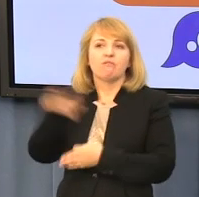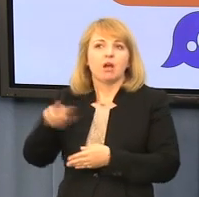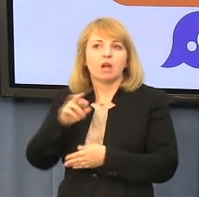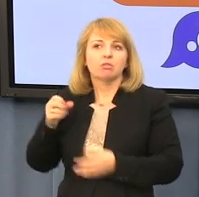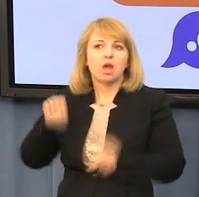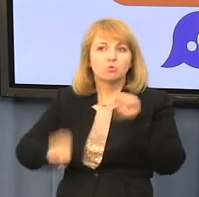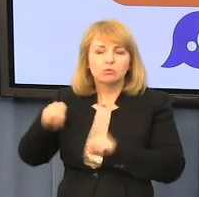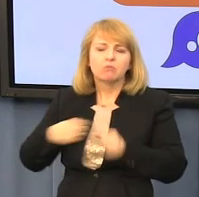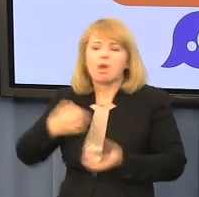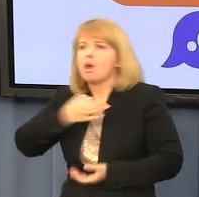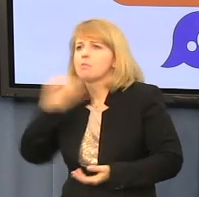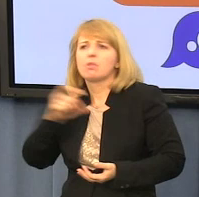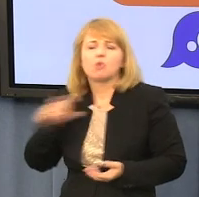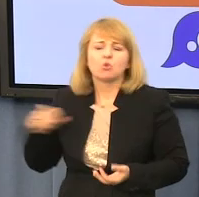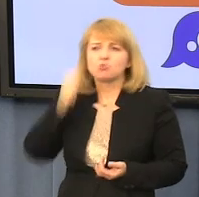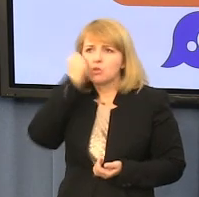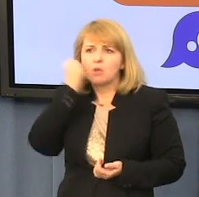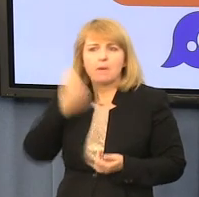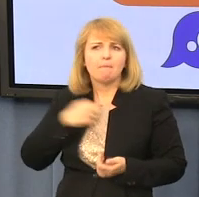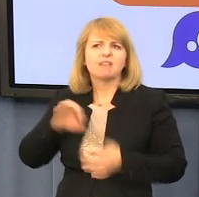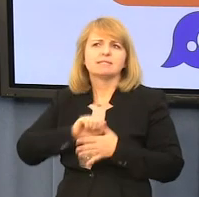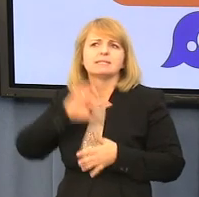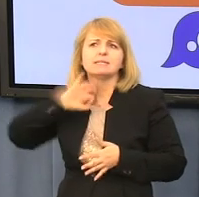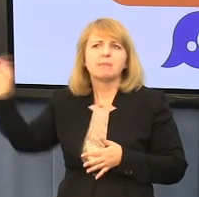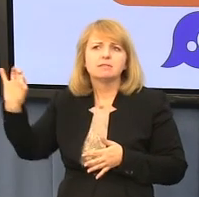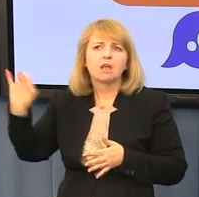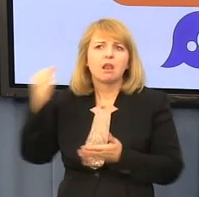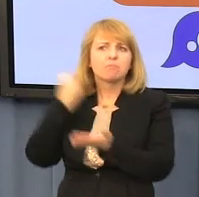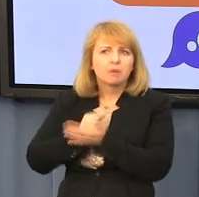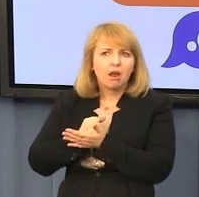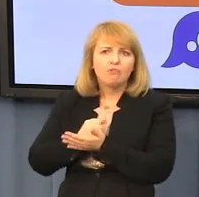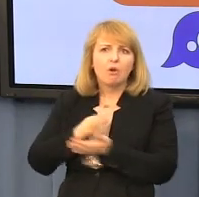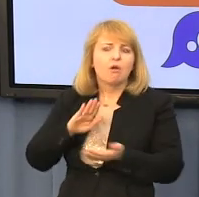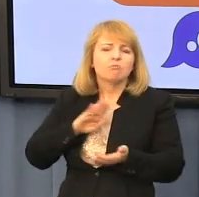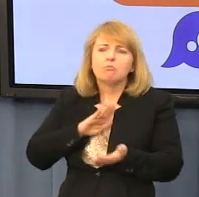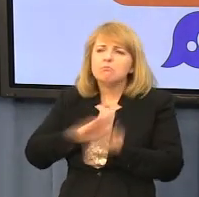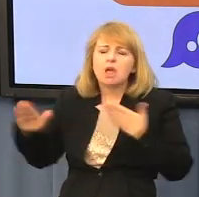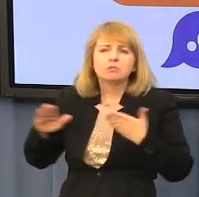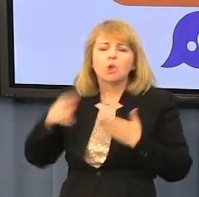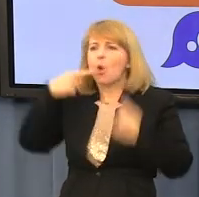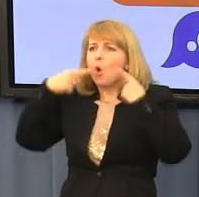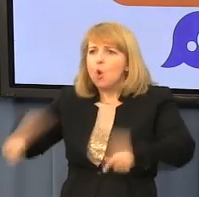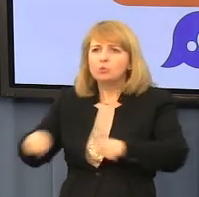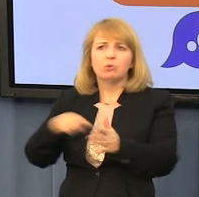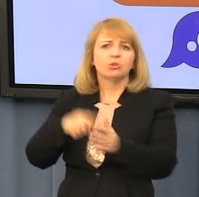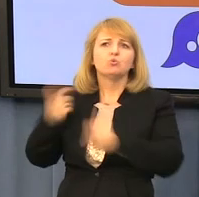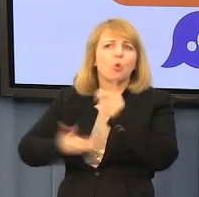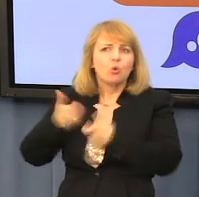mają jakieś szczególne prawa w Polsce, że mogą tyle lat nie odpadać za już prawomocnie ustalone